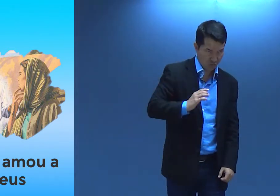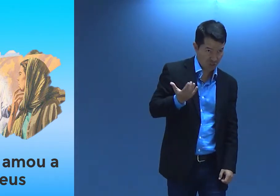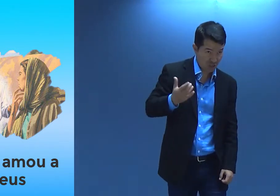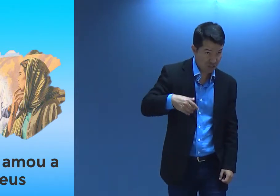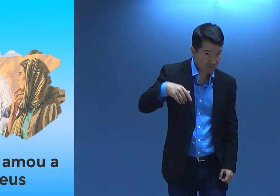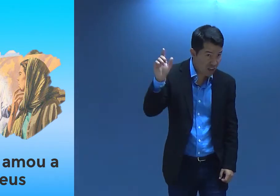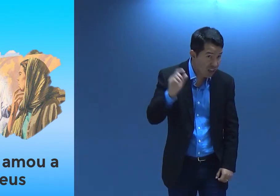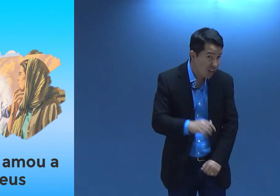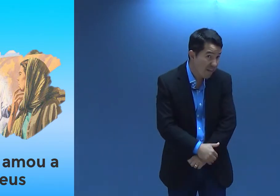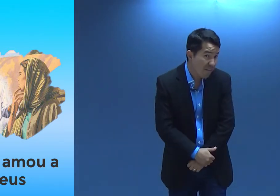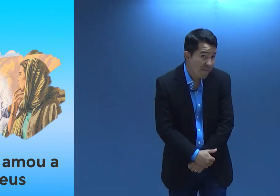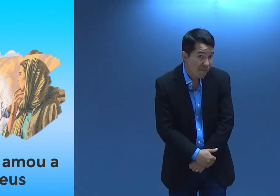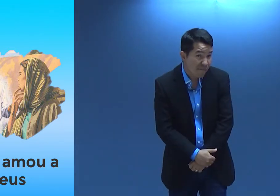Você tem coragem de ir?